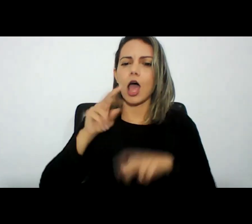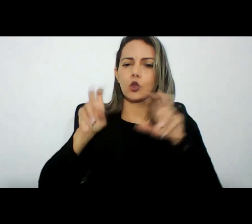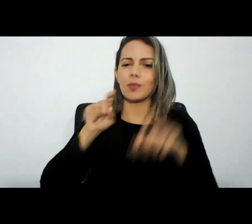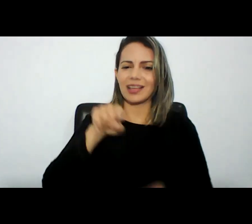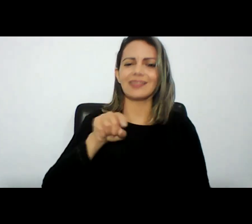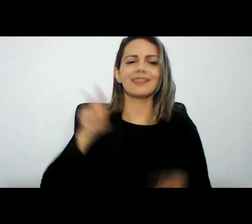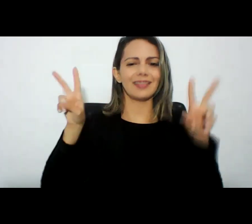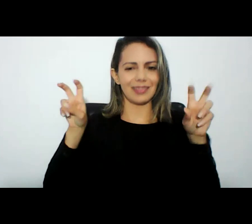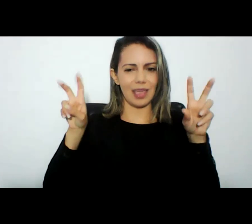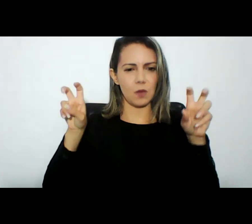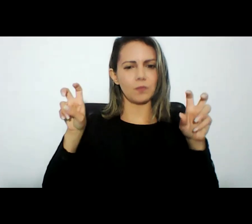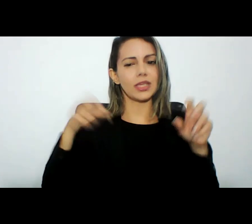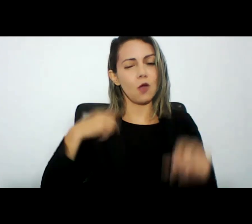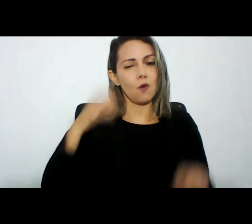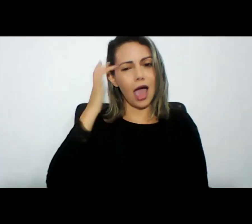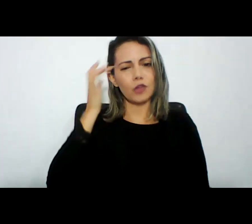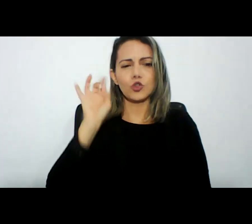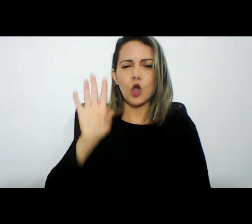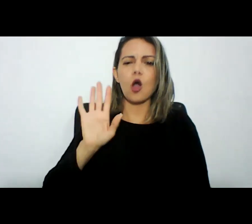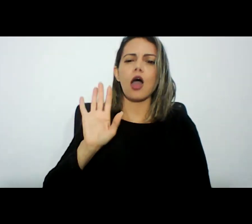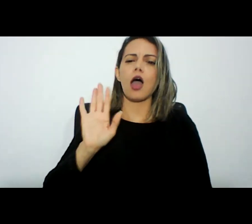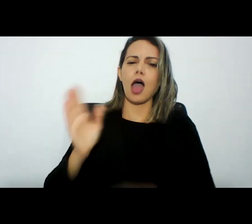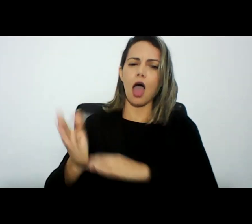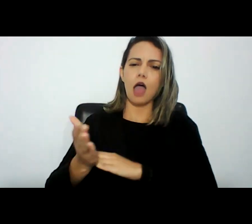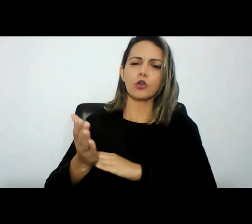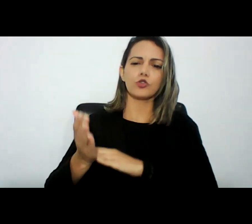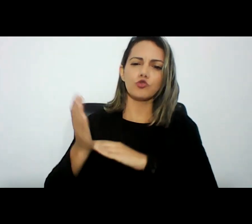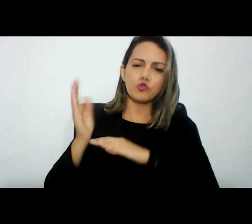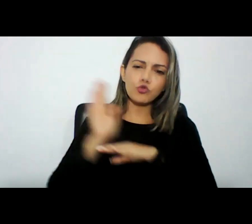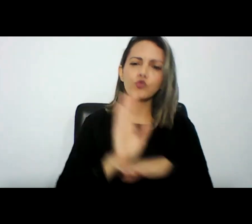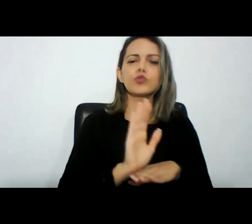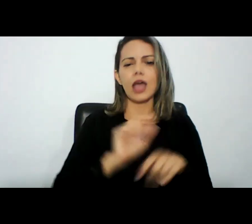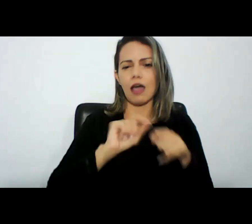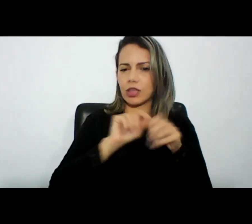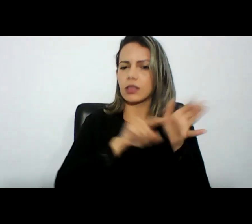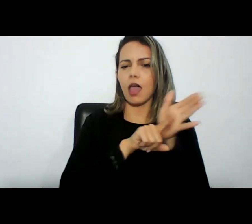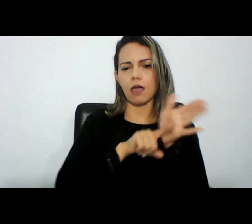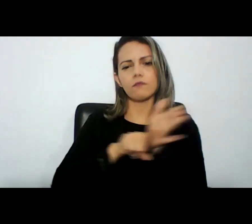determinação e na atribuição constitucional de investigação